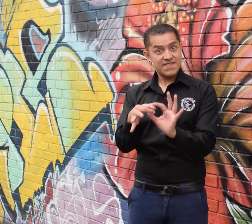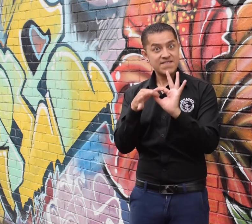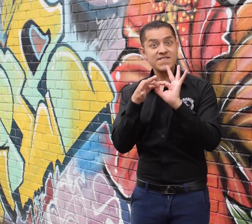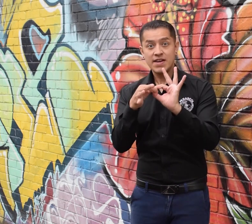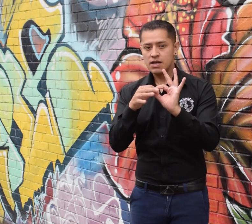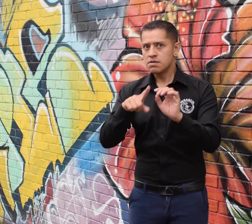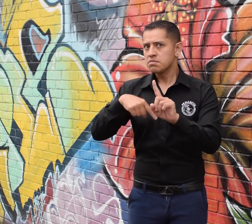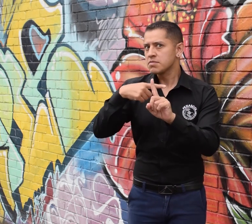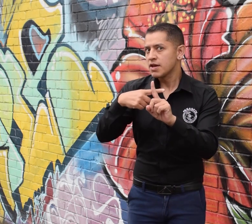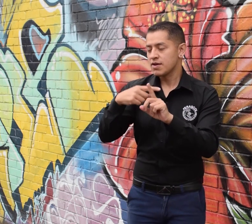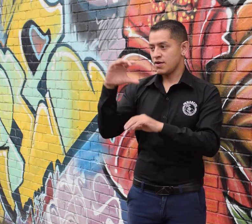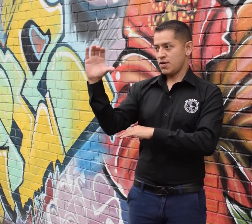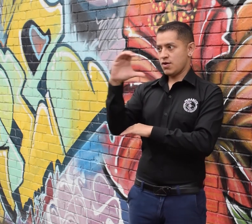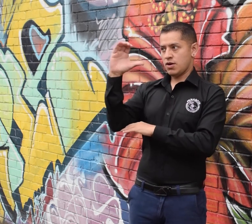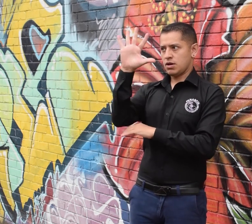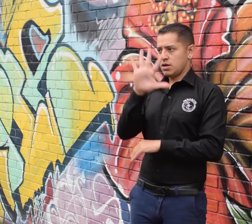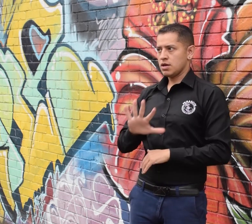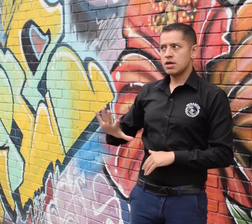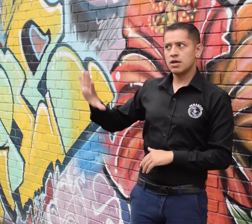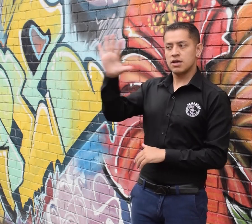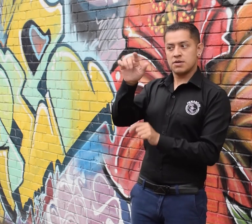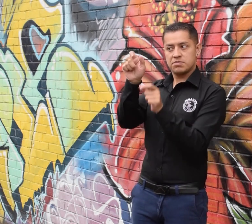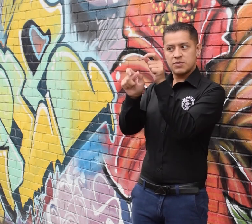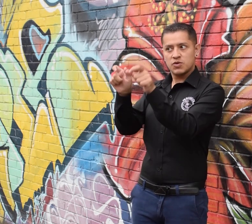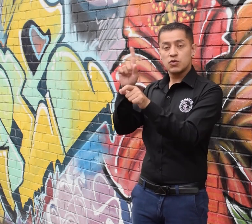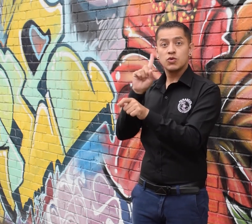FENASCOL y la Comunidad Sorda de Colombia